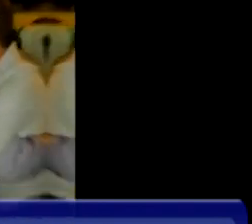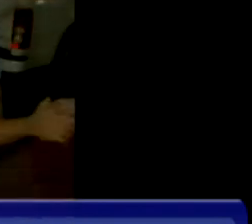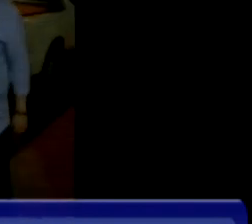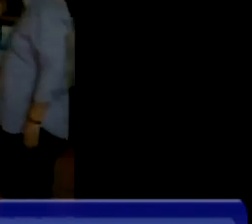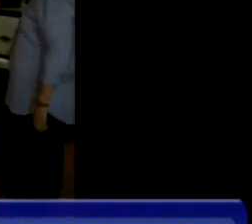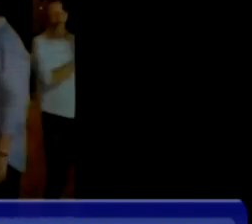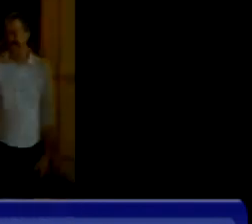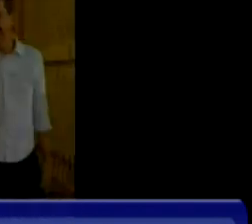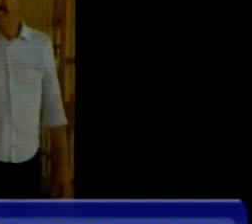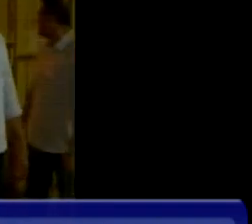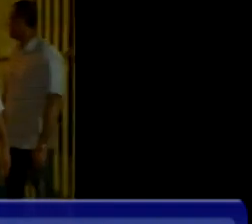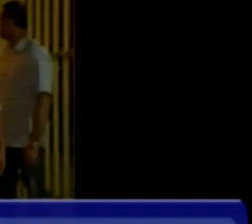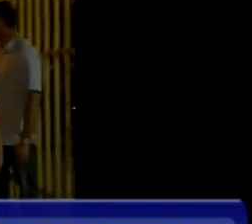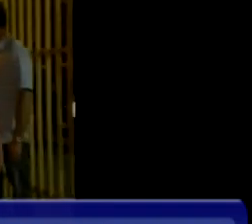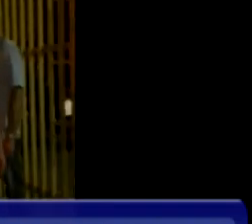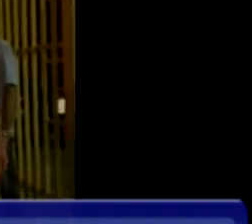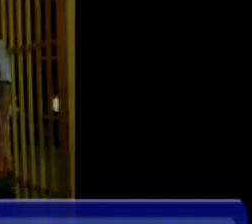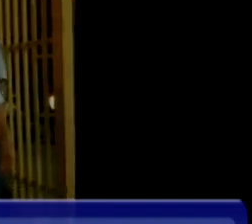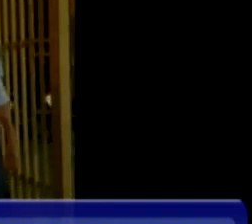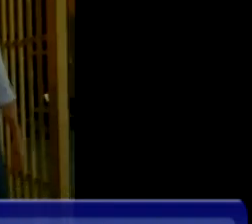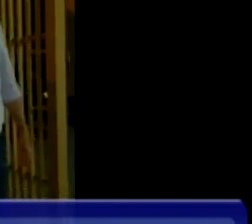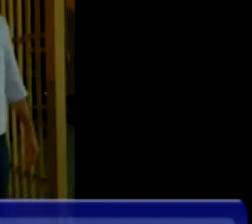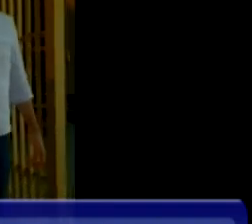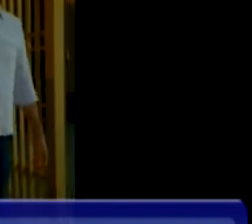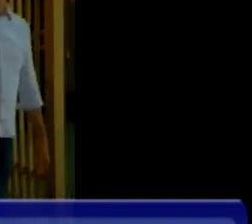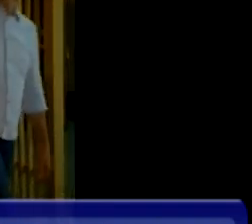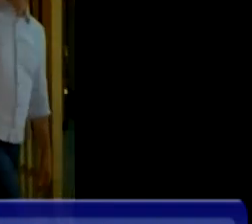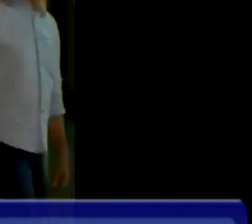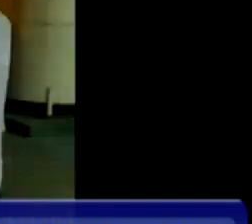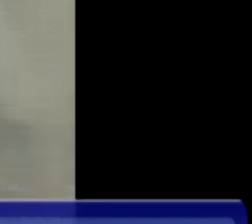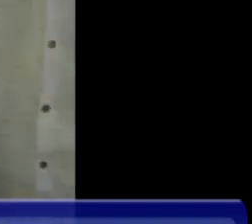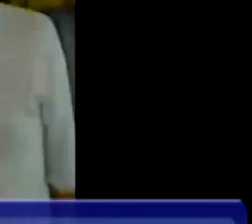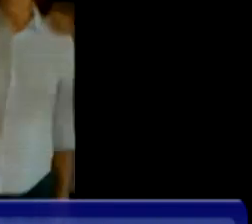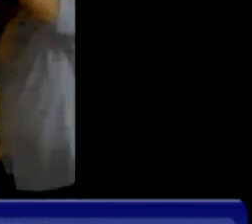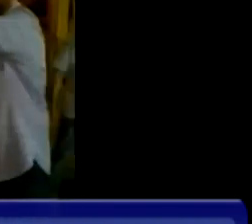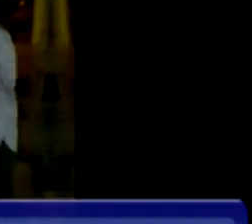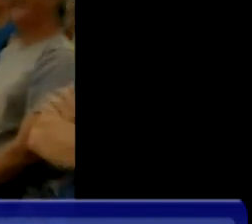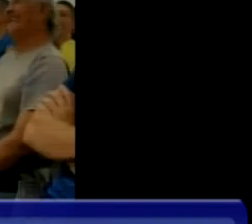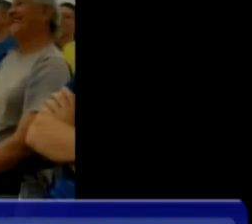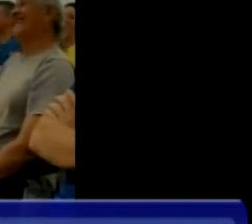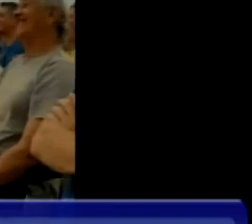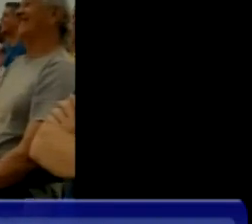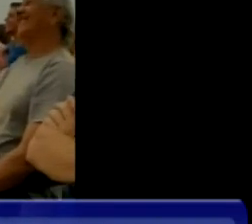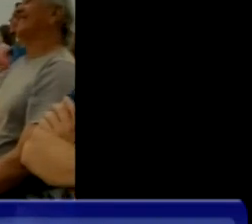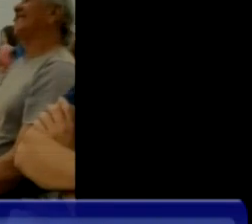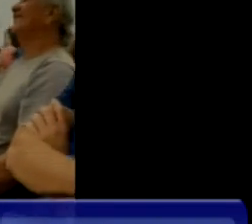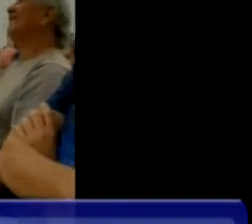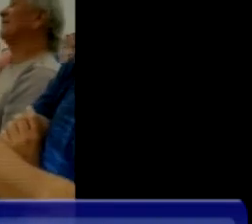São imagens aí do evento, tá? Foi na paróquia da Igreja Católica do Bairro.